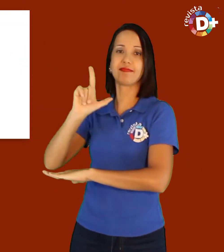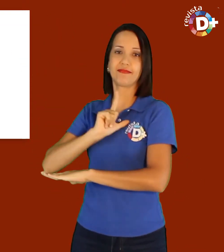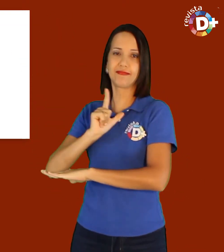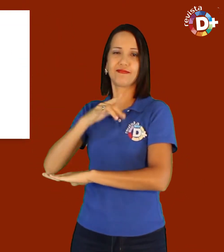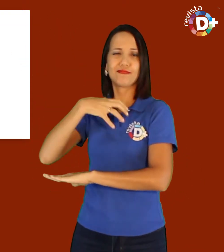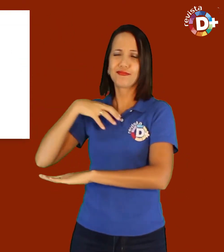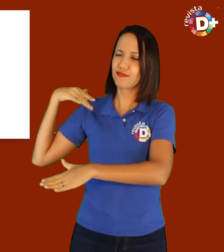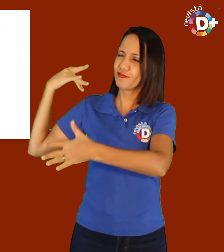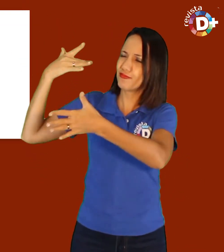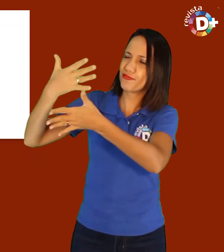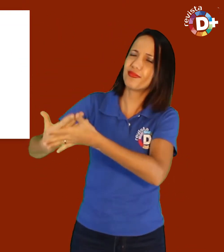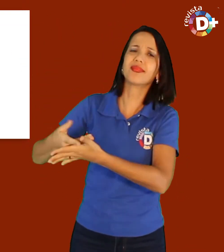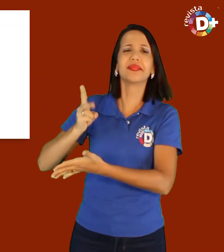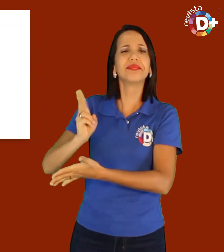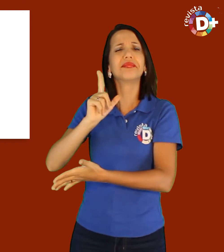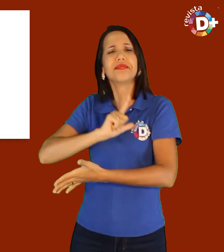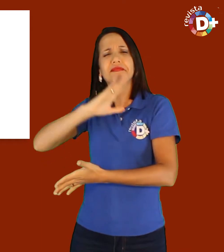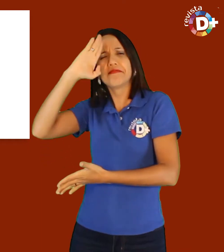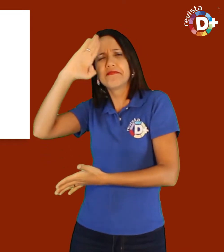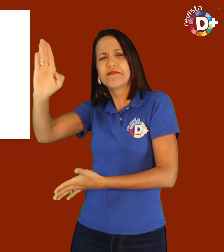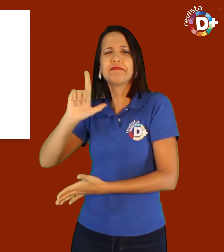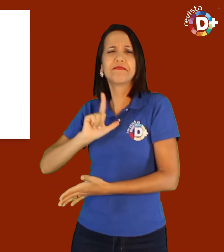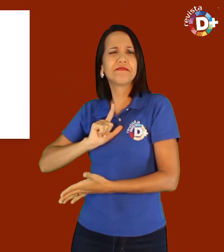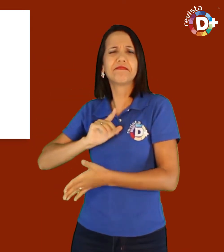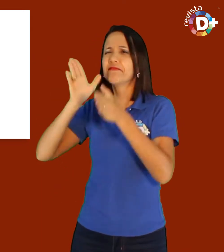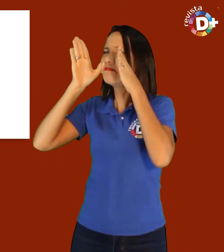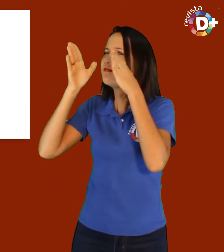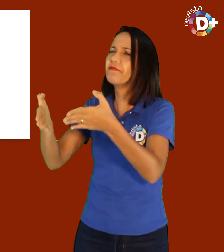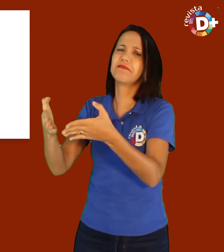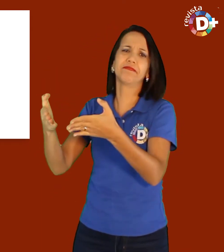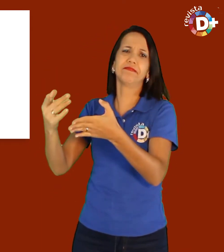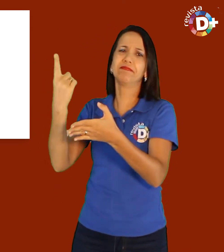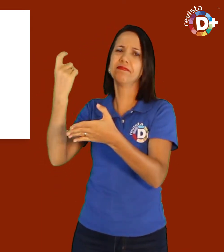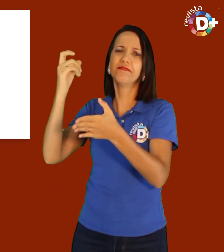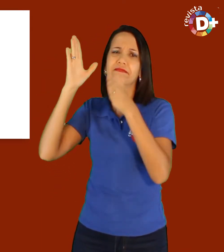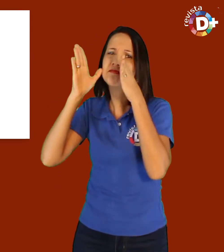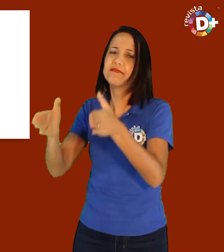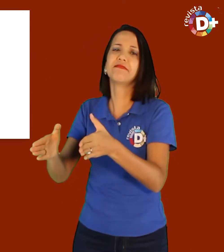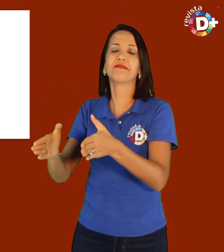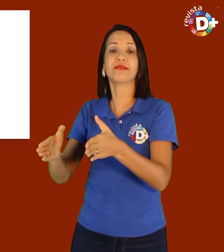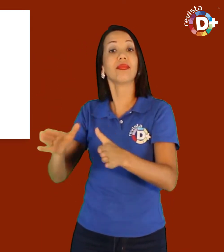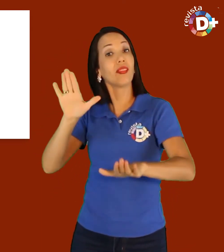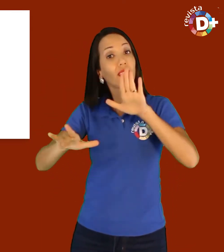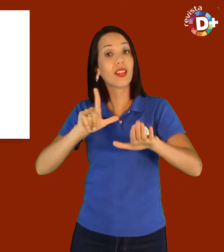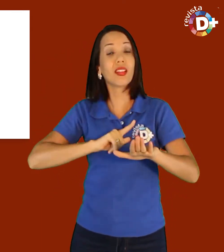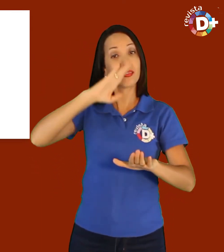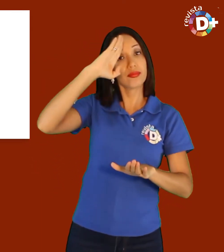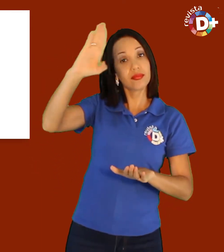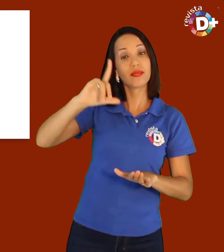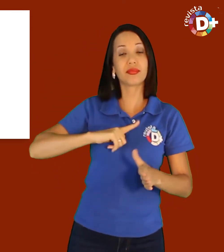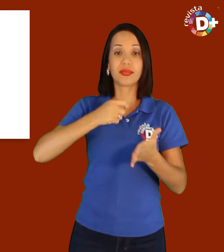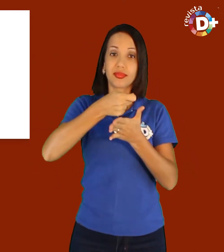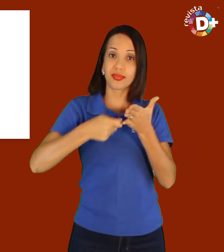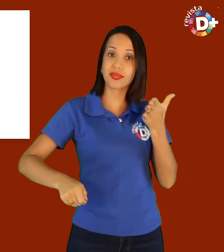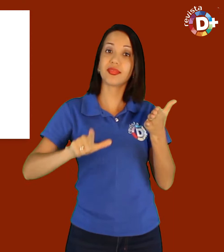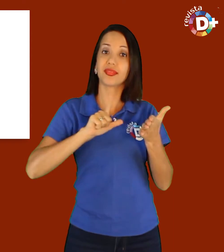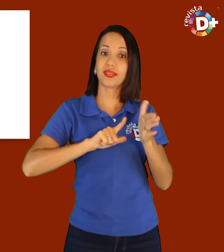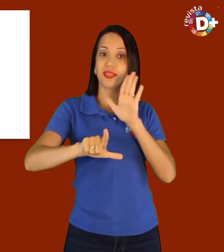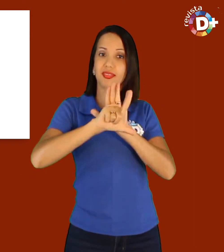bandeira e, nesse sentido, ao longo dos anos sempre demos prioridade absoluta. Algumas leis que destaco de